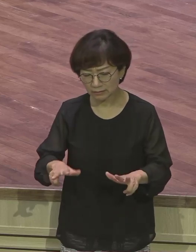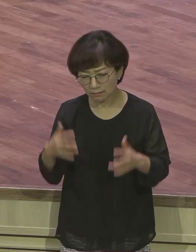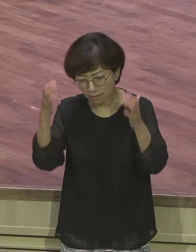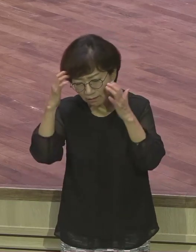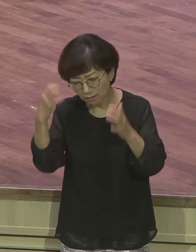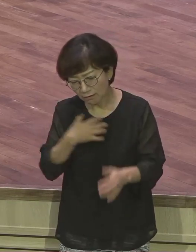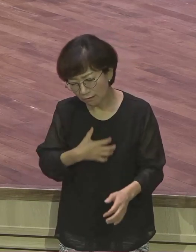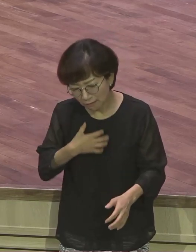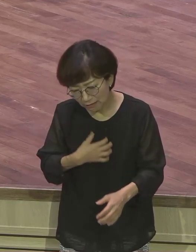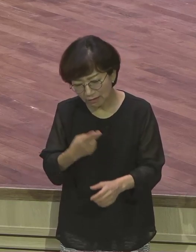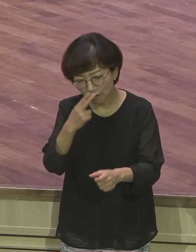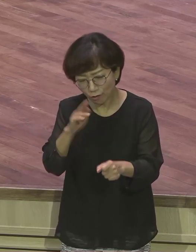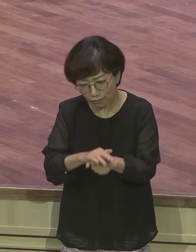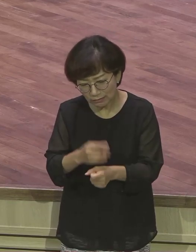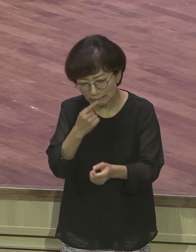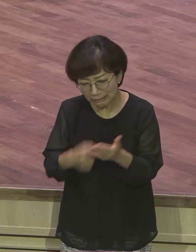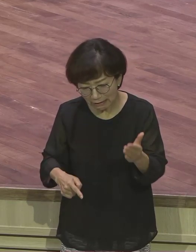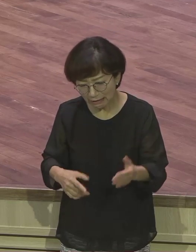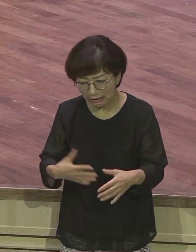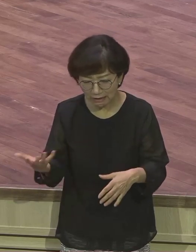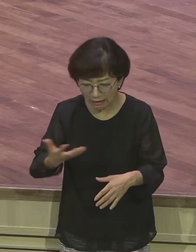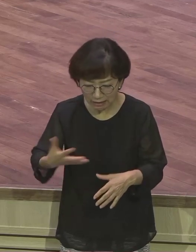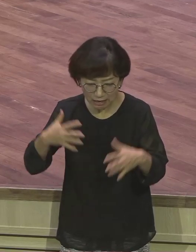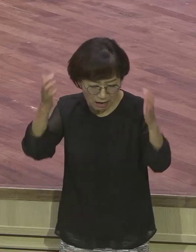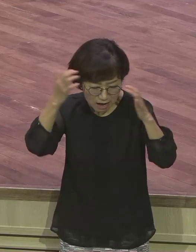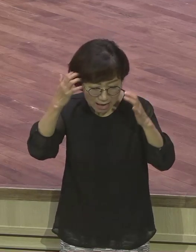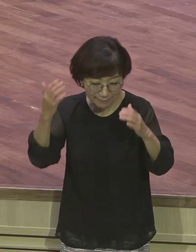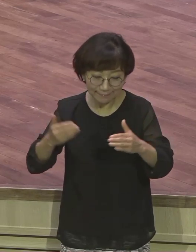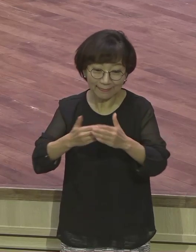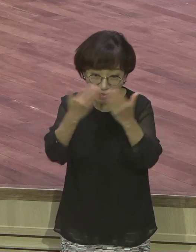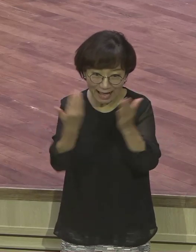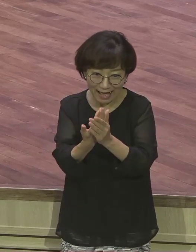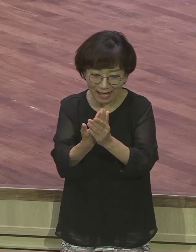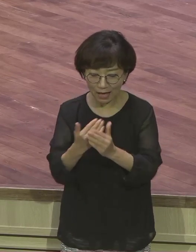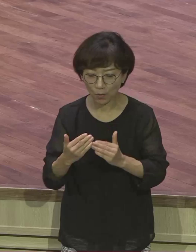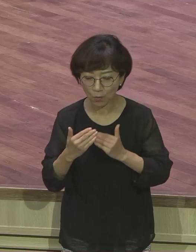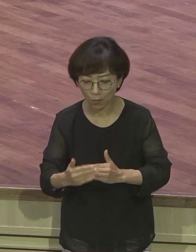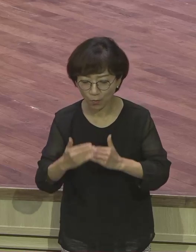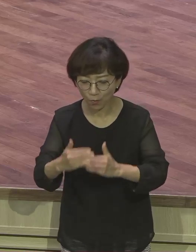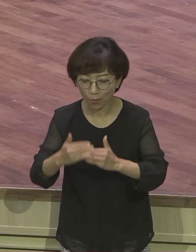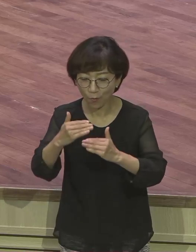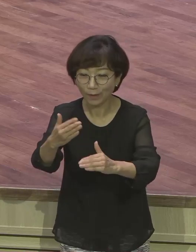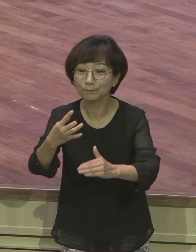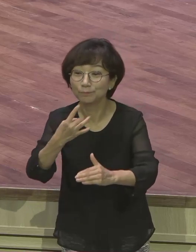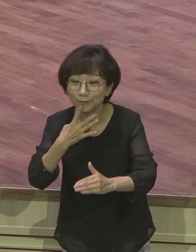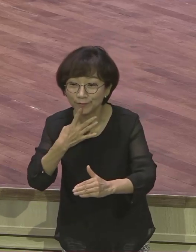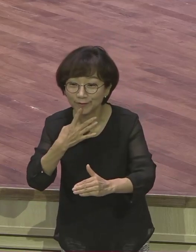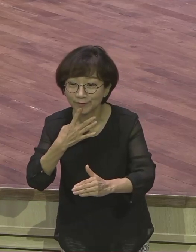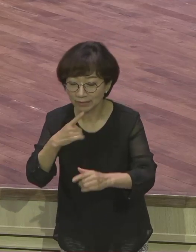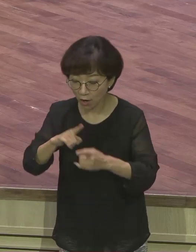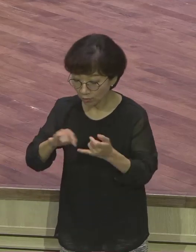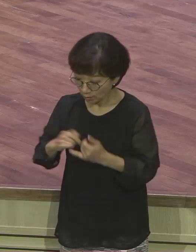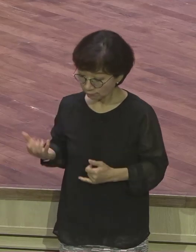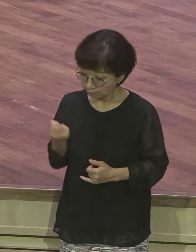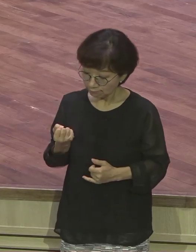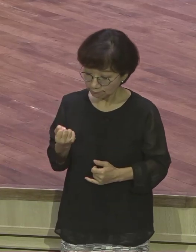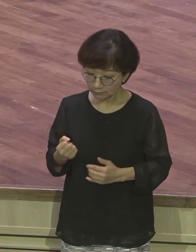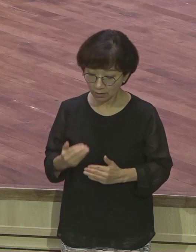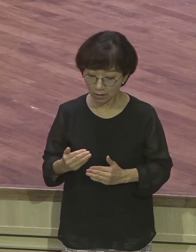억울함 이 손에 이 모든 아픔 이거 다 과정이라고요 은약 잡으면 과정이라고요 요셉에게 일어난 이